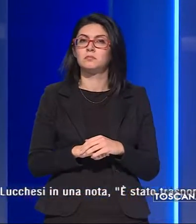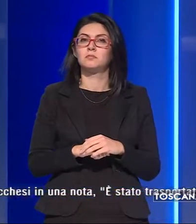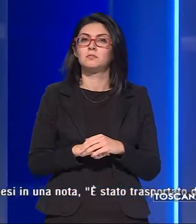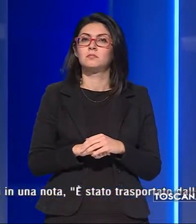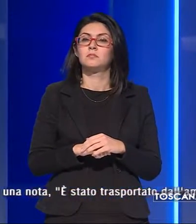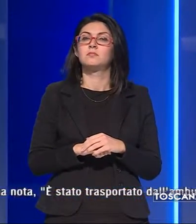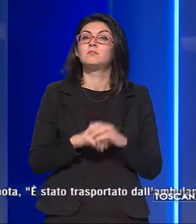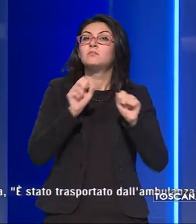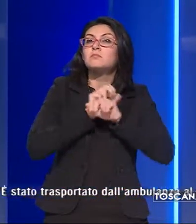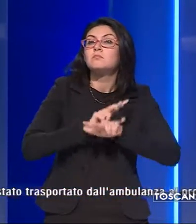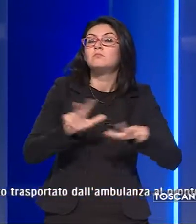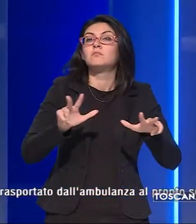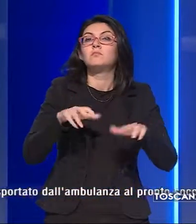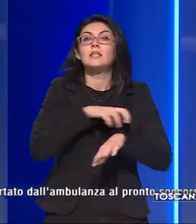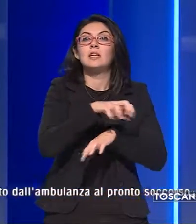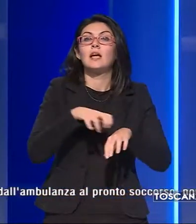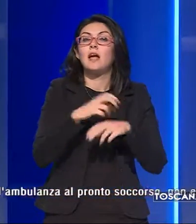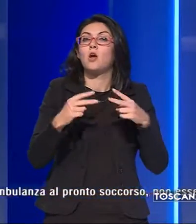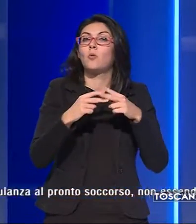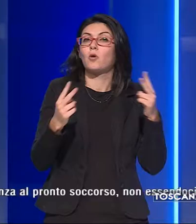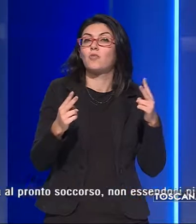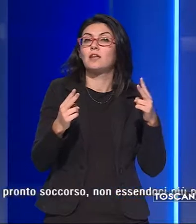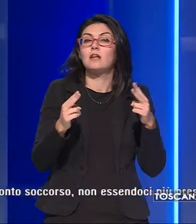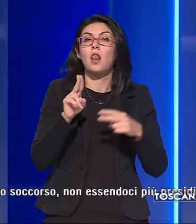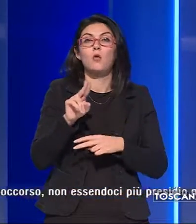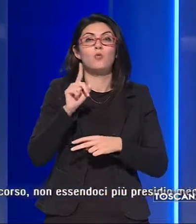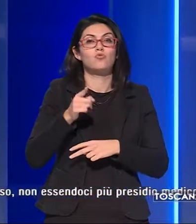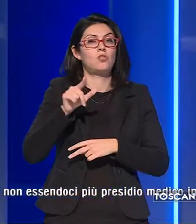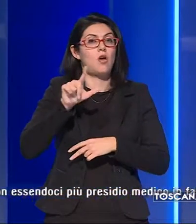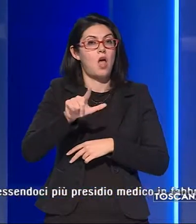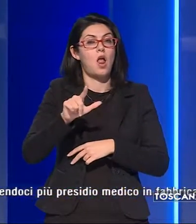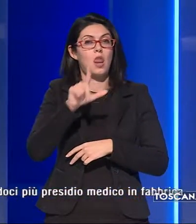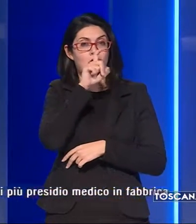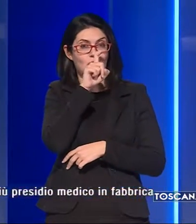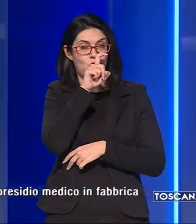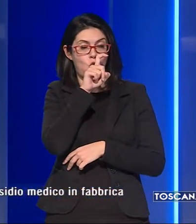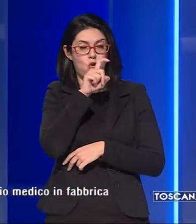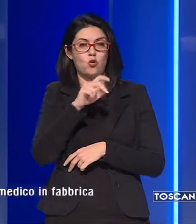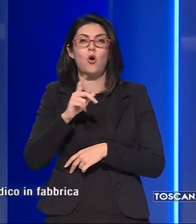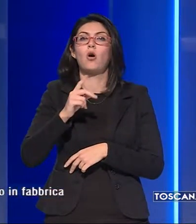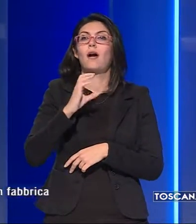Lo rende noto il segretario provinciale UGL di Livorno, Claudio Lucchesi.